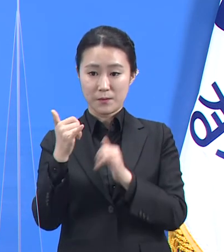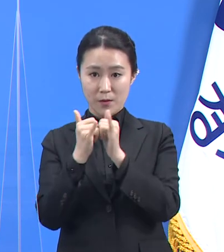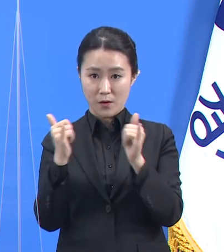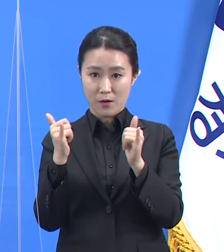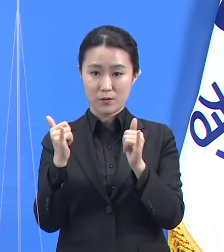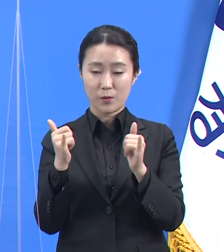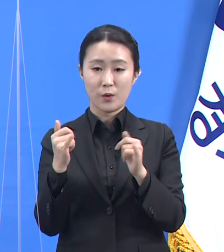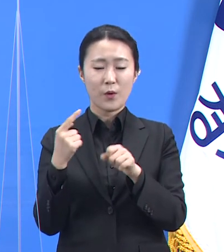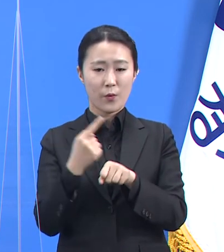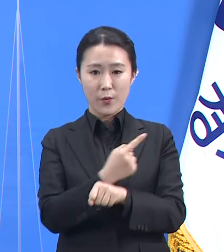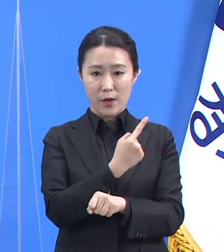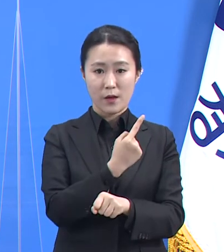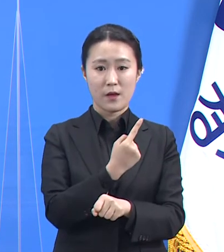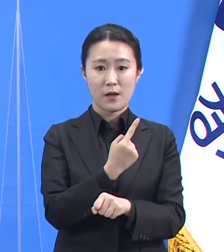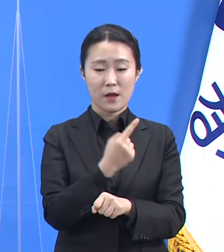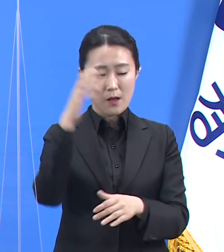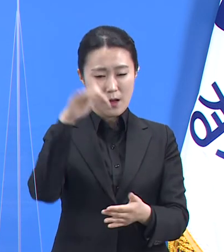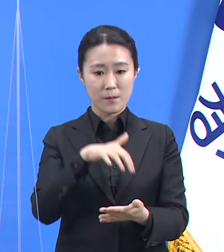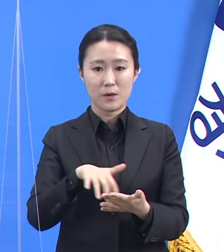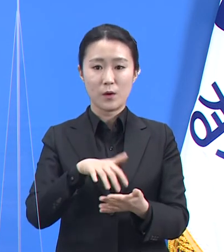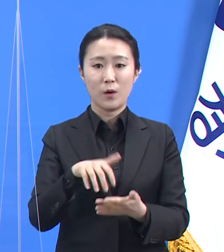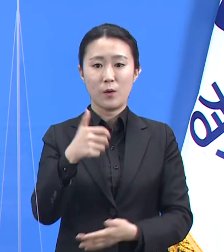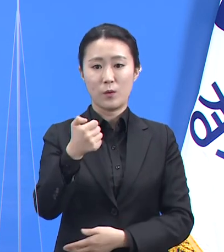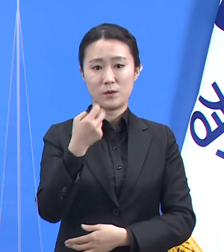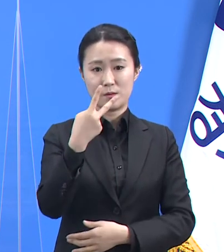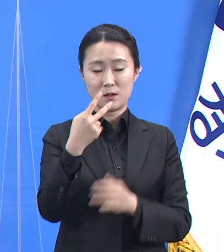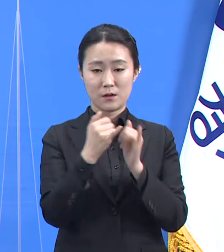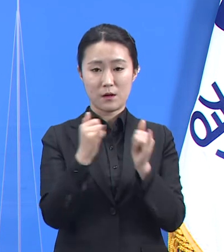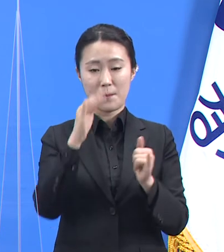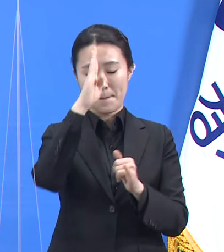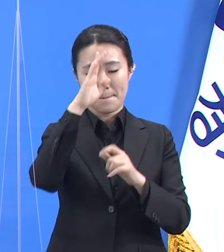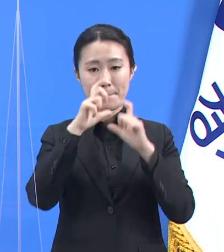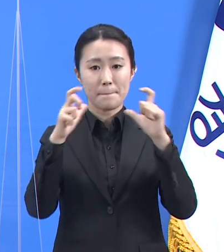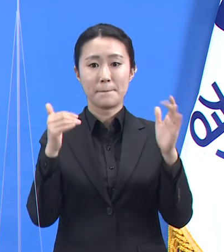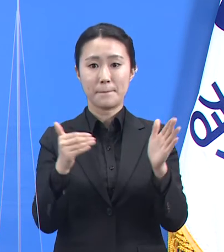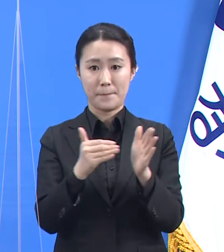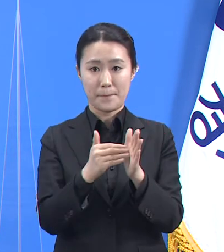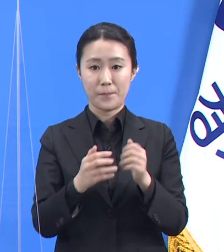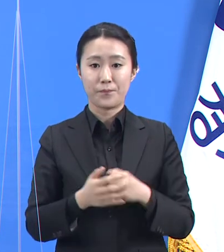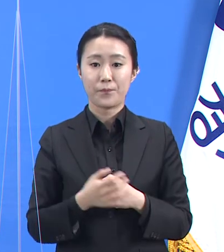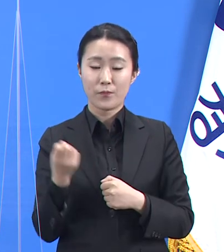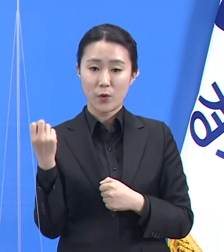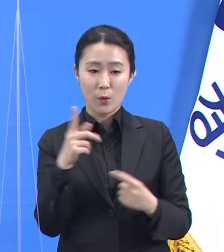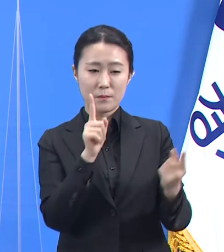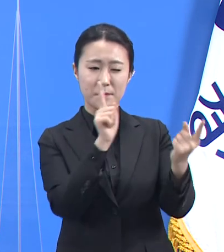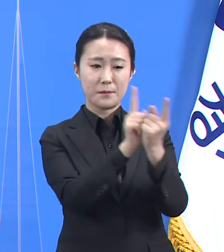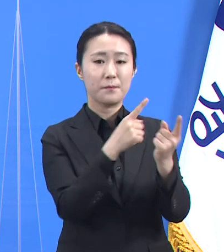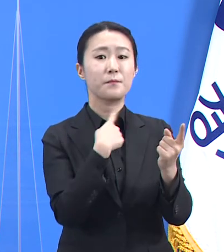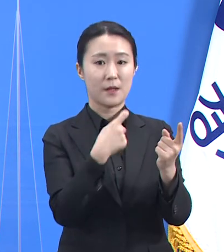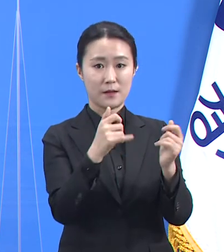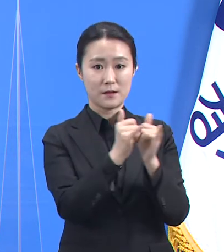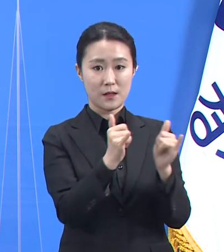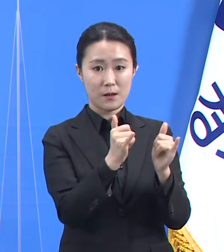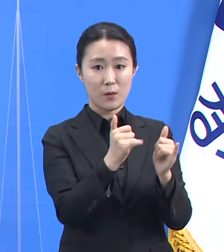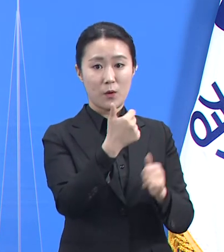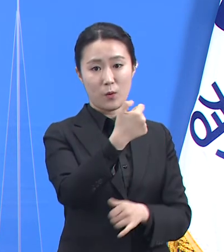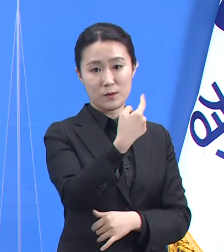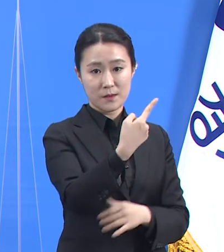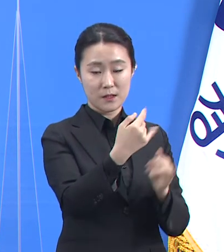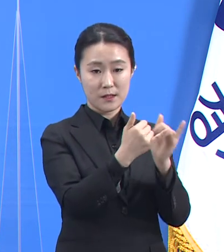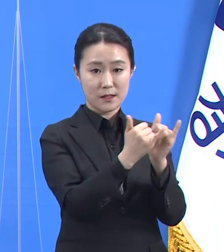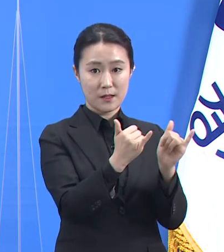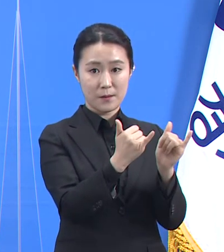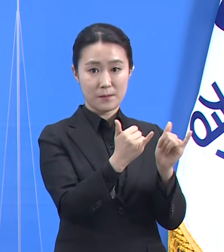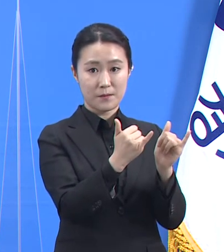52명으로 확인되고 있습니다. 그리고 밀접 접촉자로 분류된 51명에 대해서는